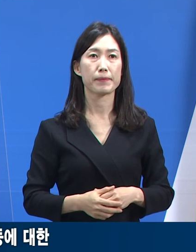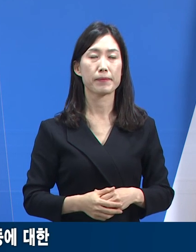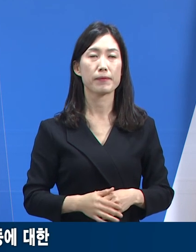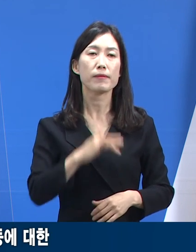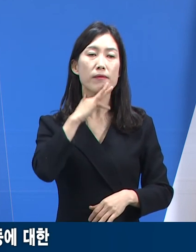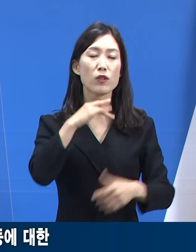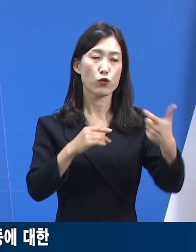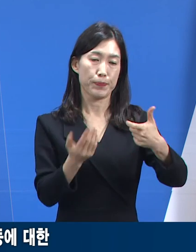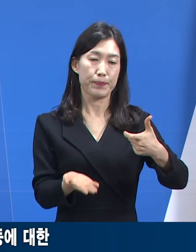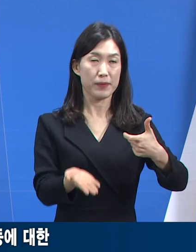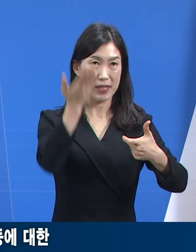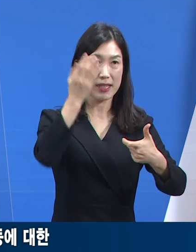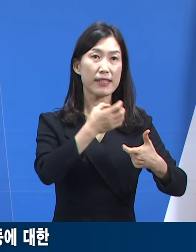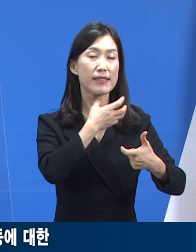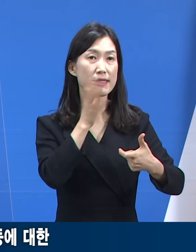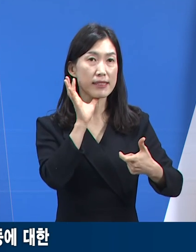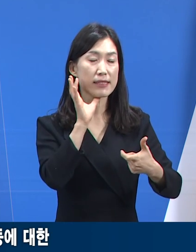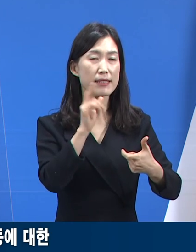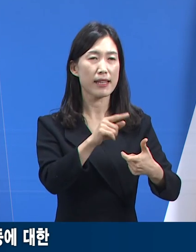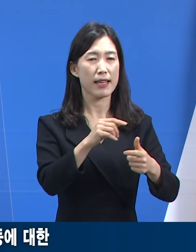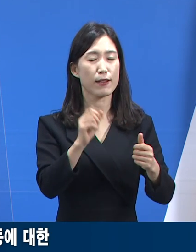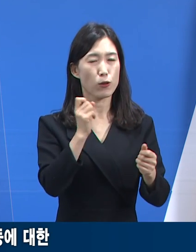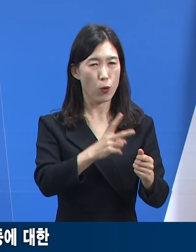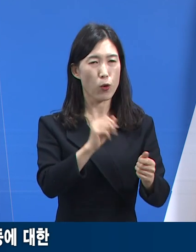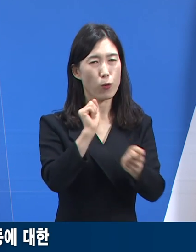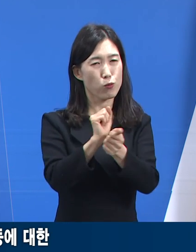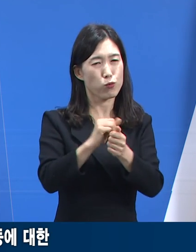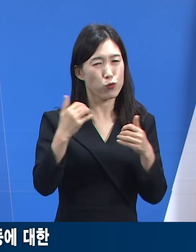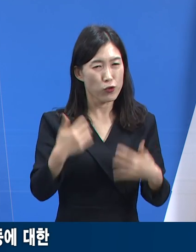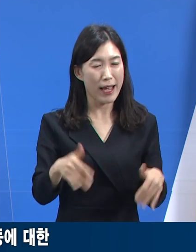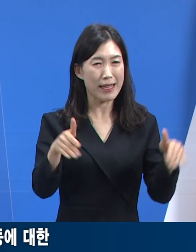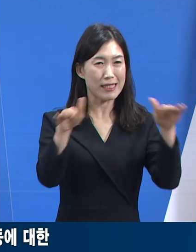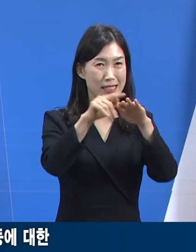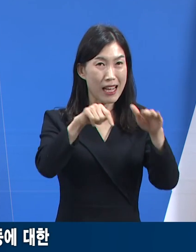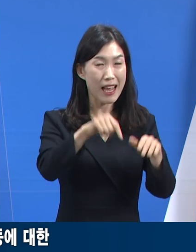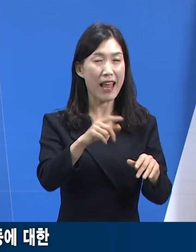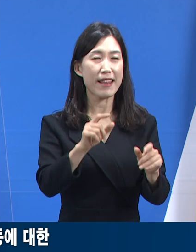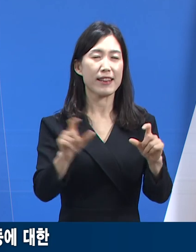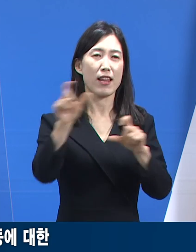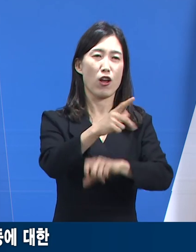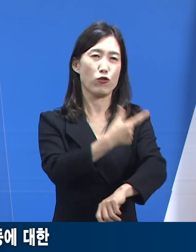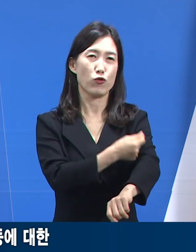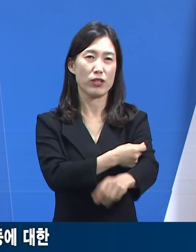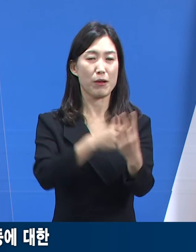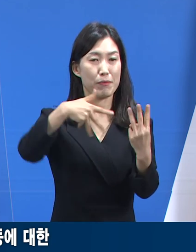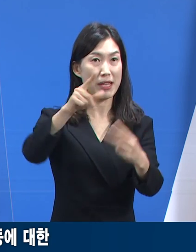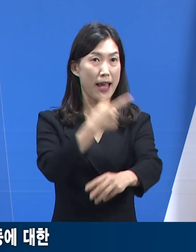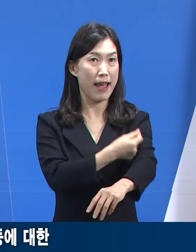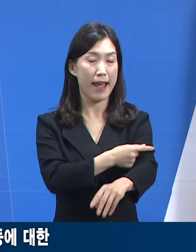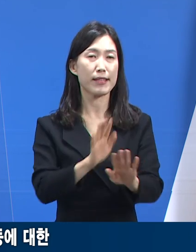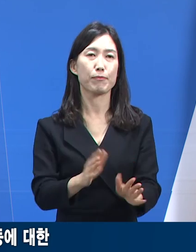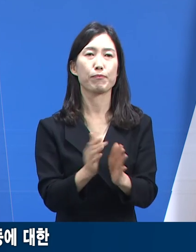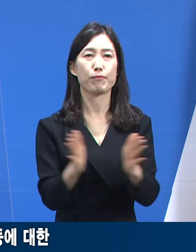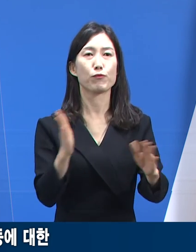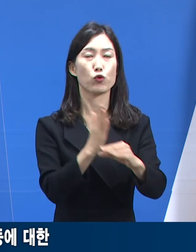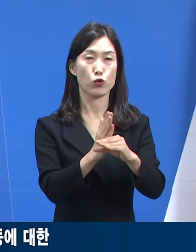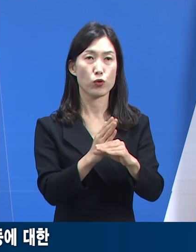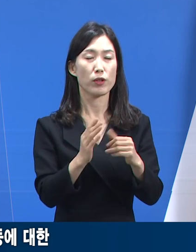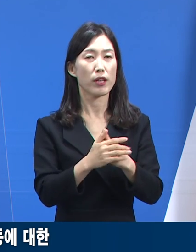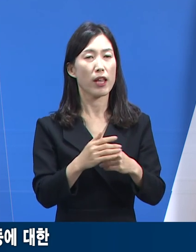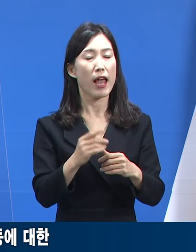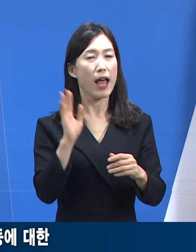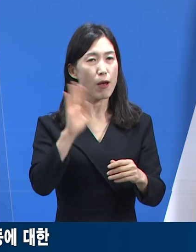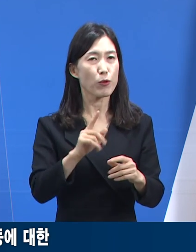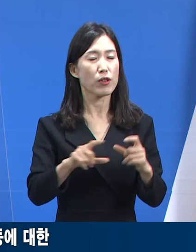60세 이상 고령층 감염 취약 시설 등에 대한 추가접종은 지난달부터 실시 중이며 양생 백신 접종자에